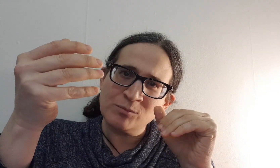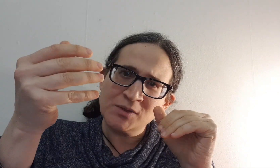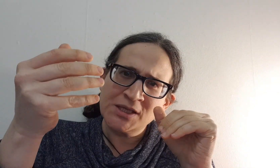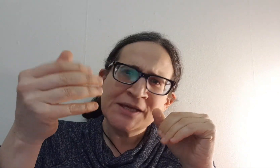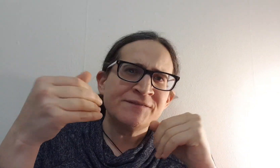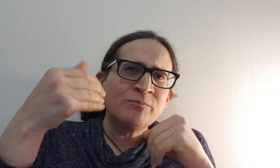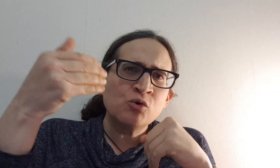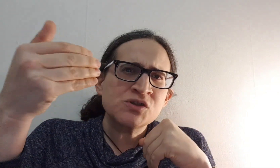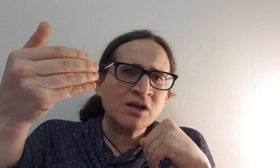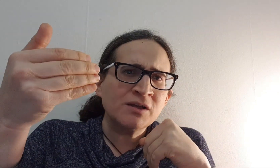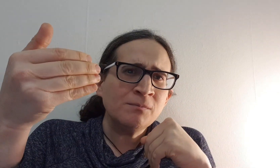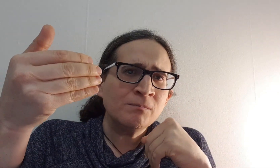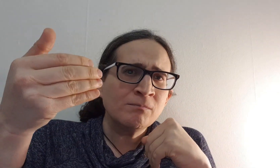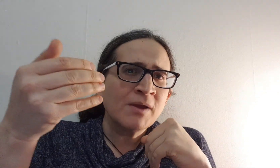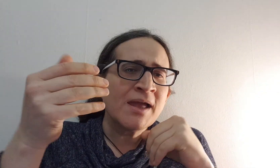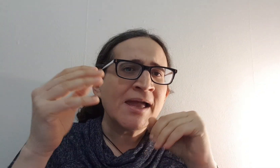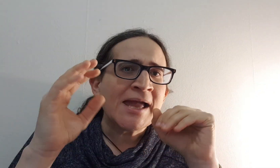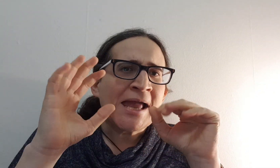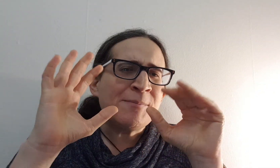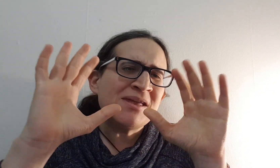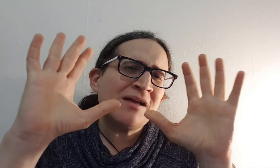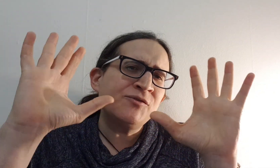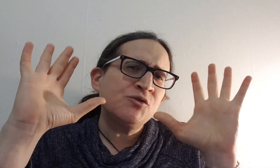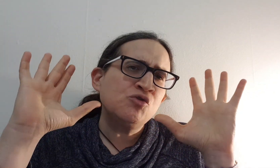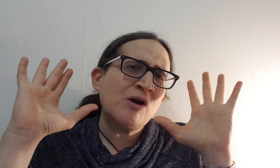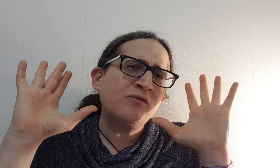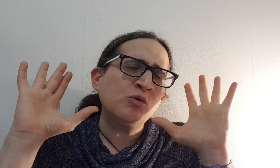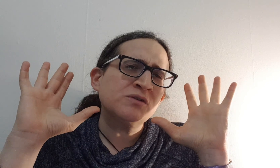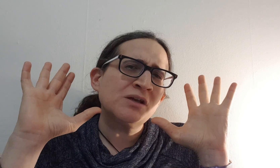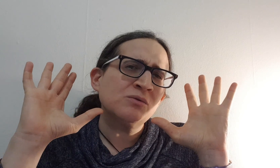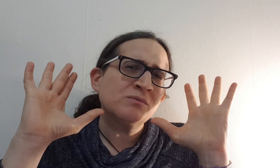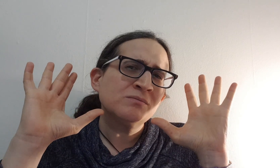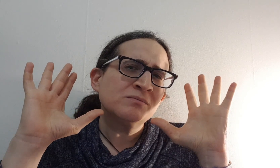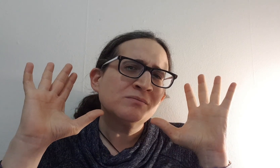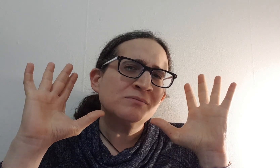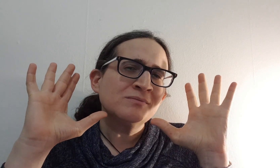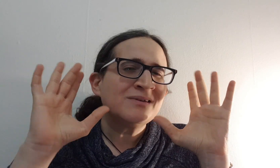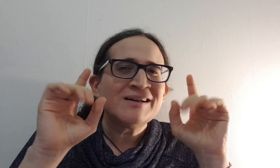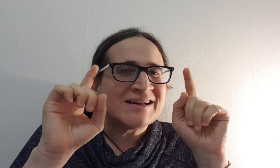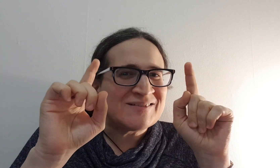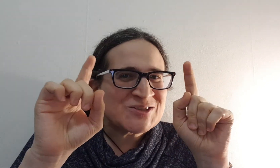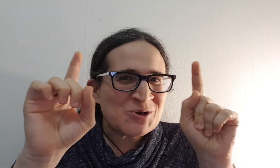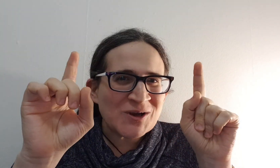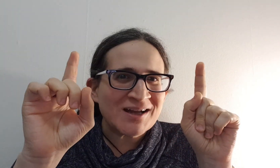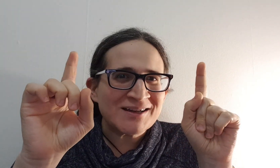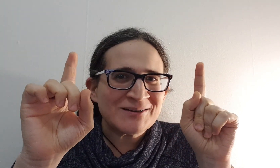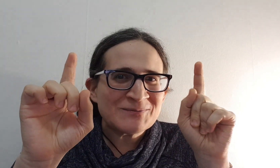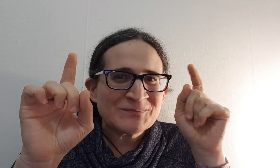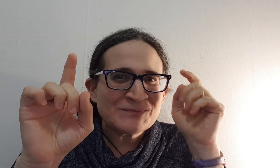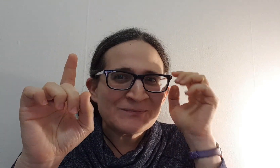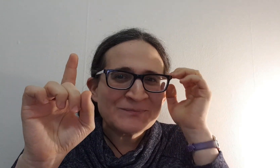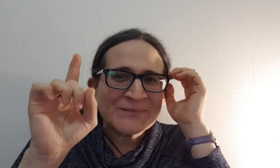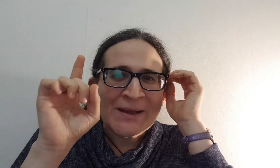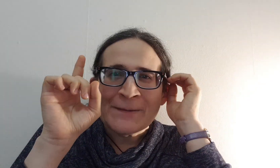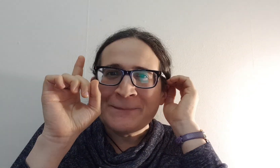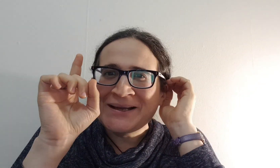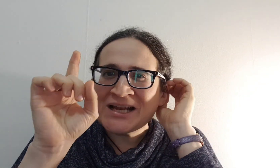ועם מוכשרים הם מיד יעבו אותנו אבל זה לא ככה בגלל